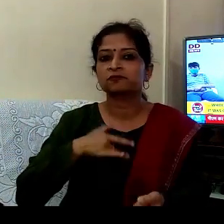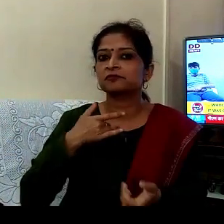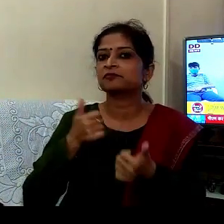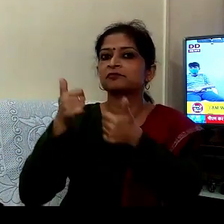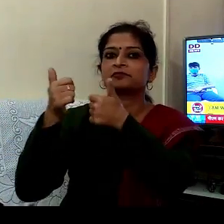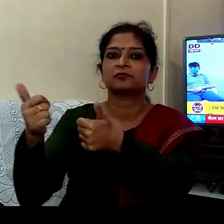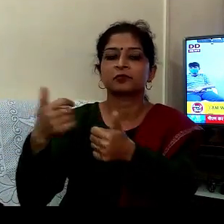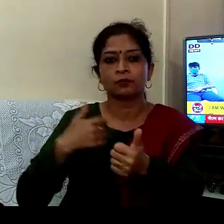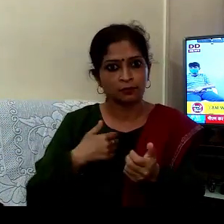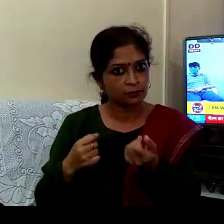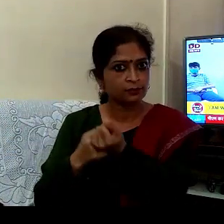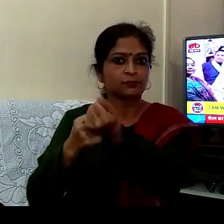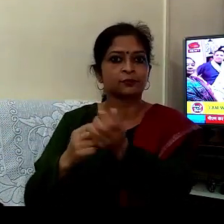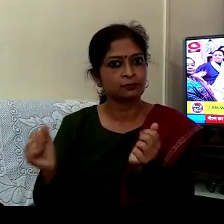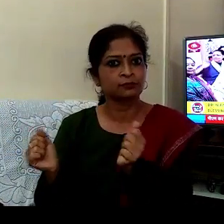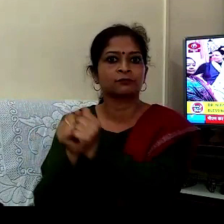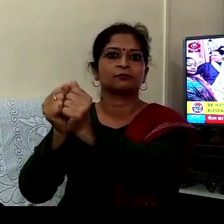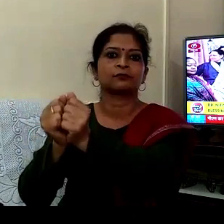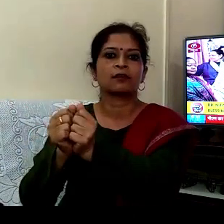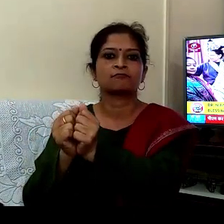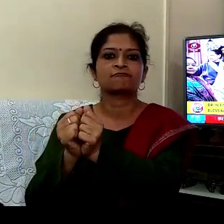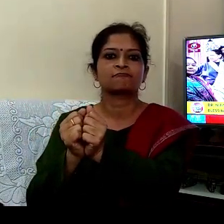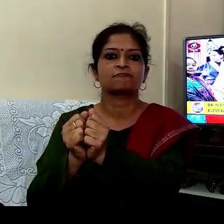میں آپ کے ساتھ ہوں لڑائی لڑتے رہے